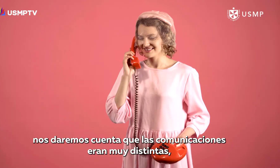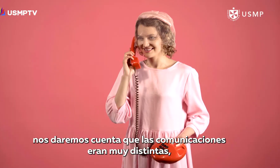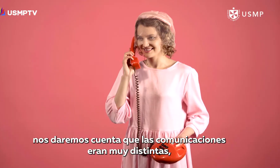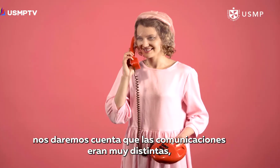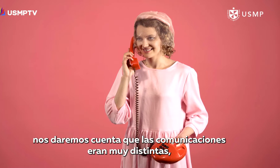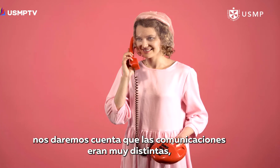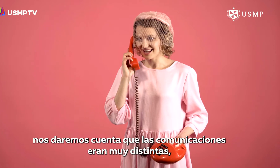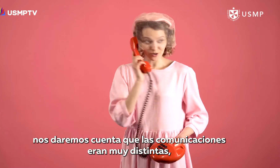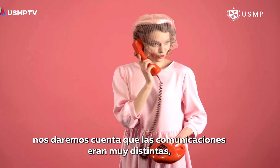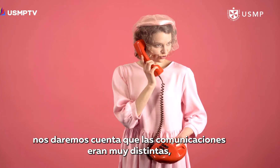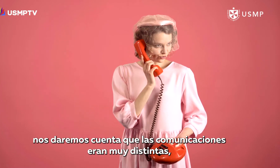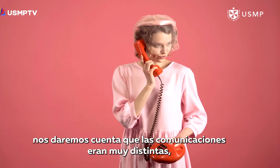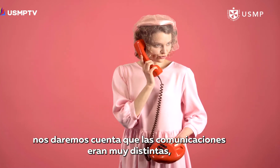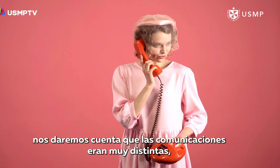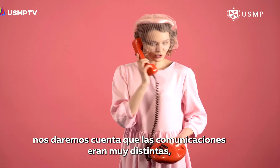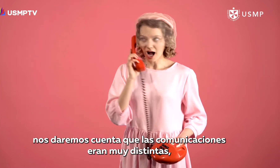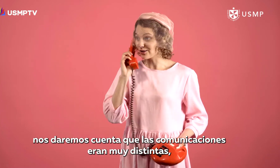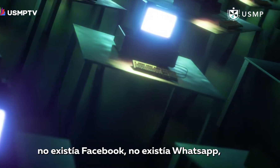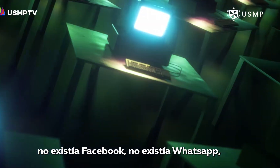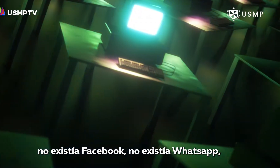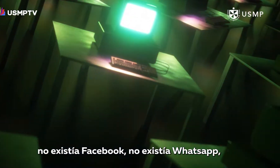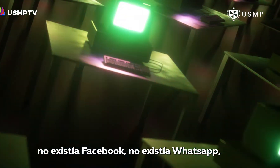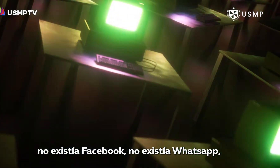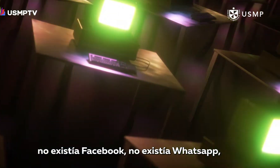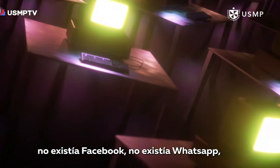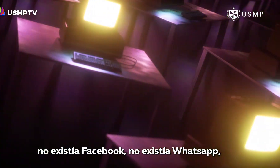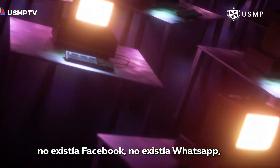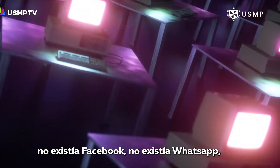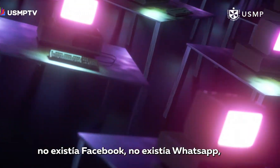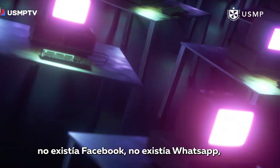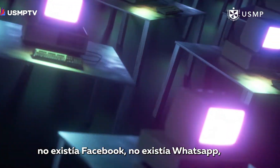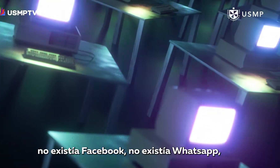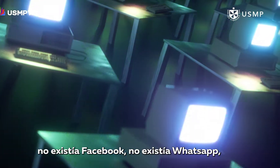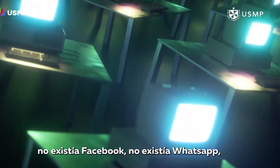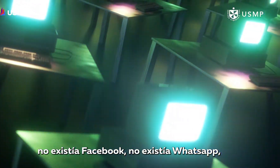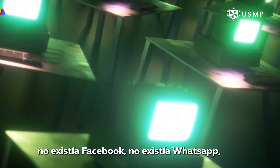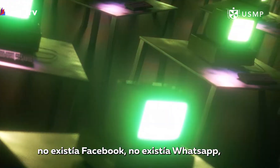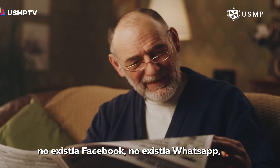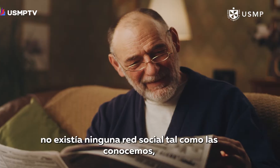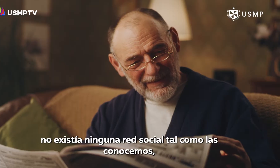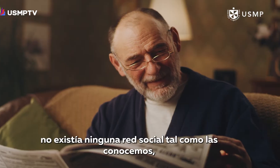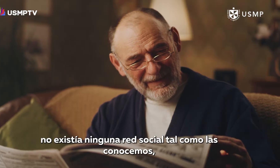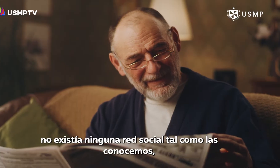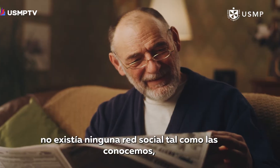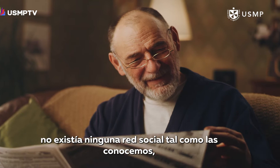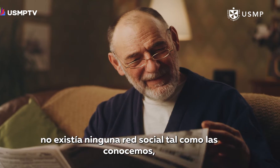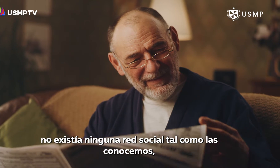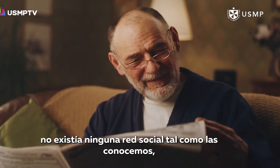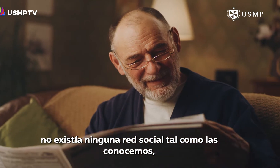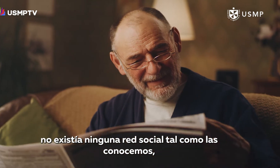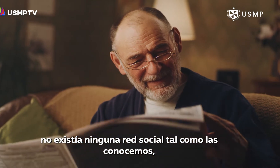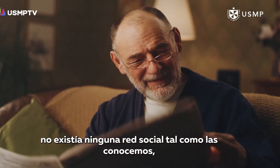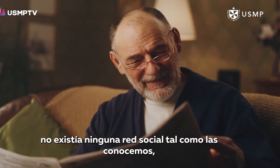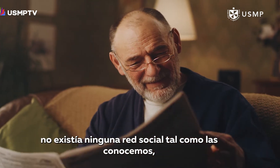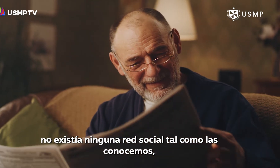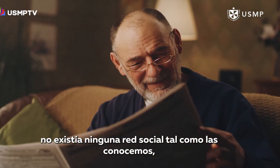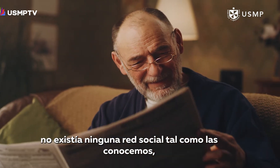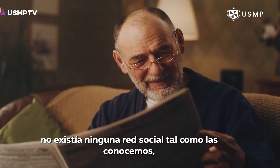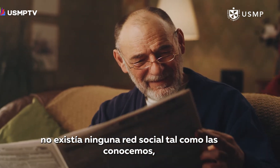eran muy distintas. No existía Facebook, no existía WhatsApp, no existía ninguna red social tal como las conocemos.